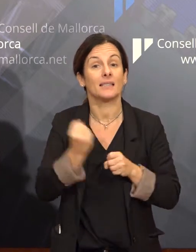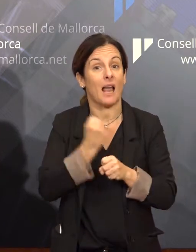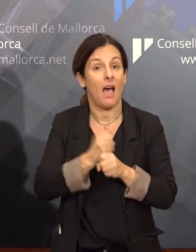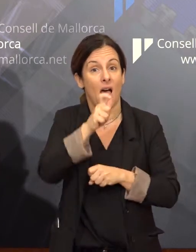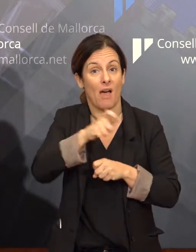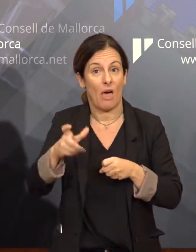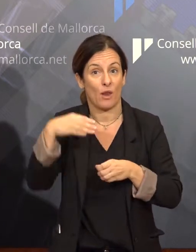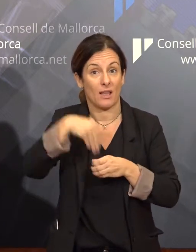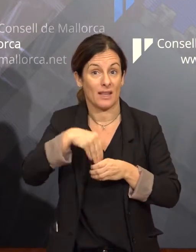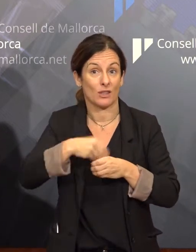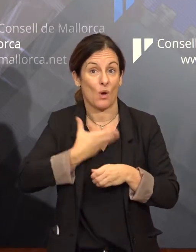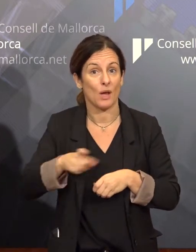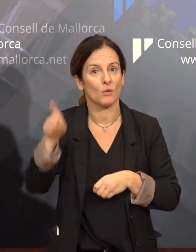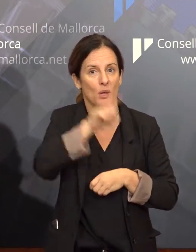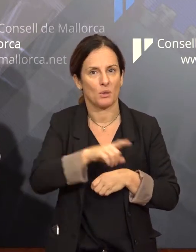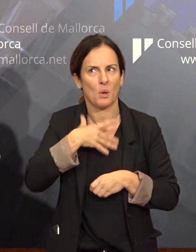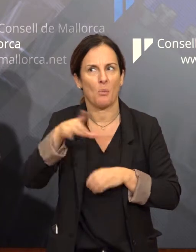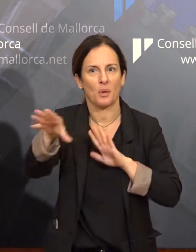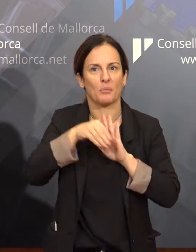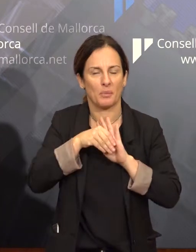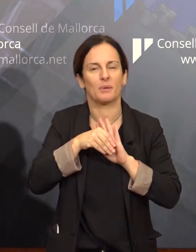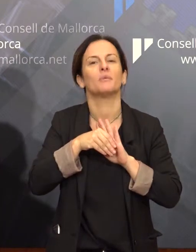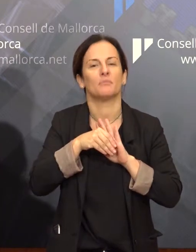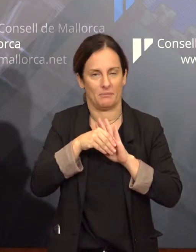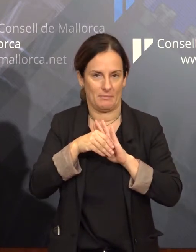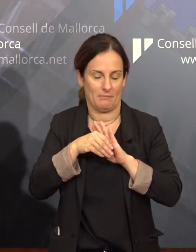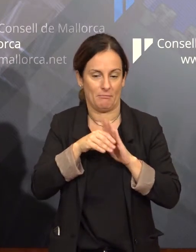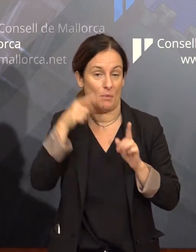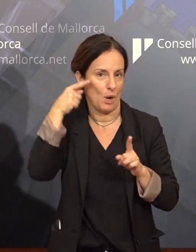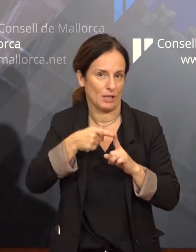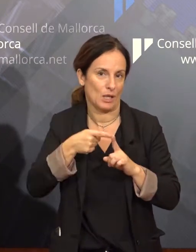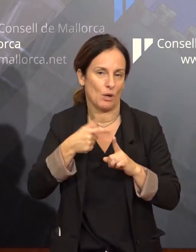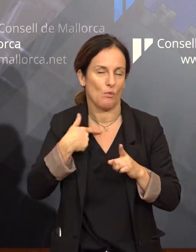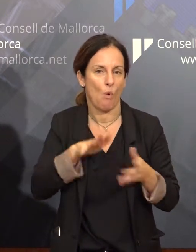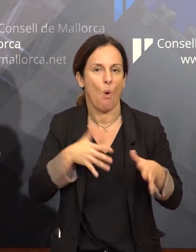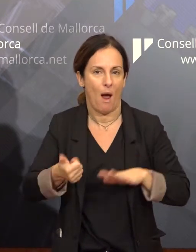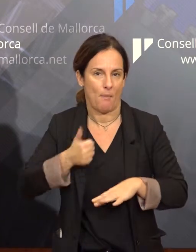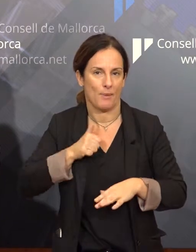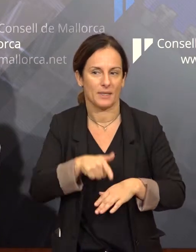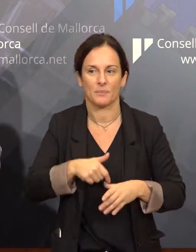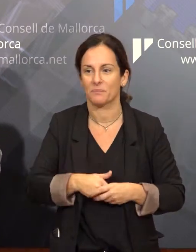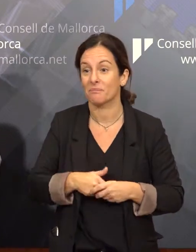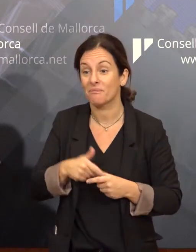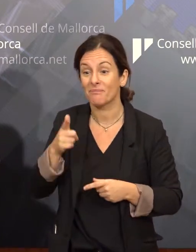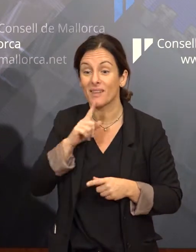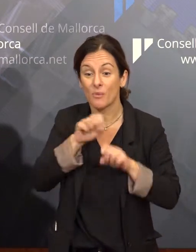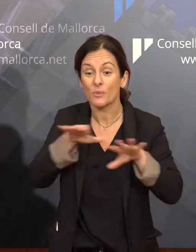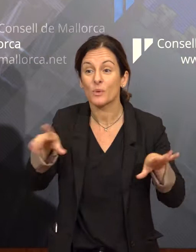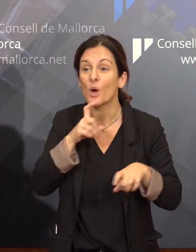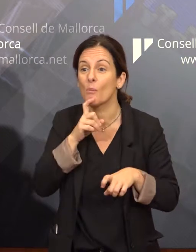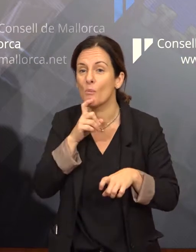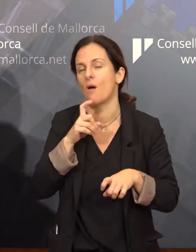optar a fer ús d'aquesta guia sense cap tipus de compromís. La difusió, bé, ja la veus, és en paper, evidentment,